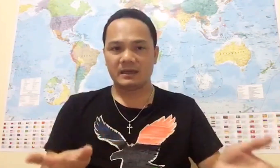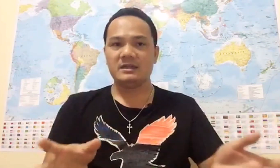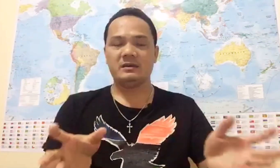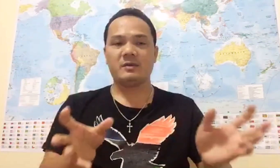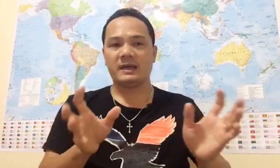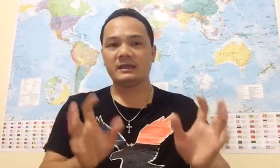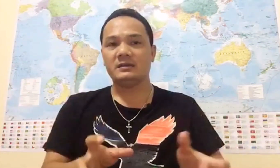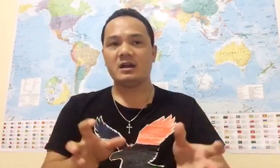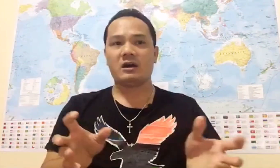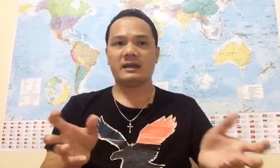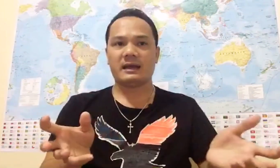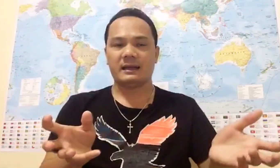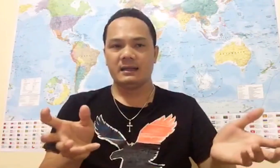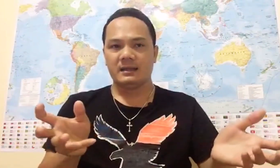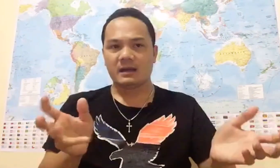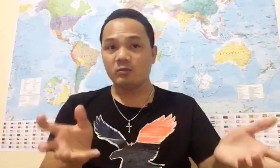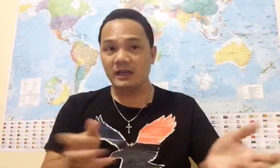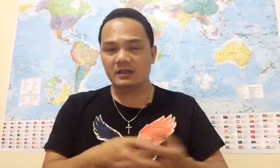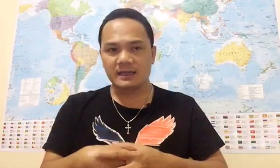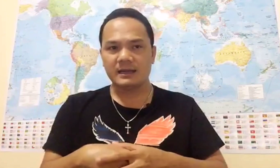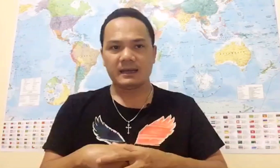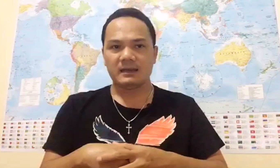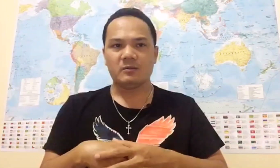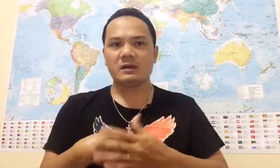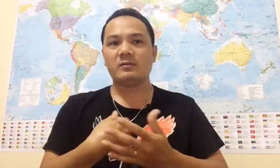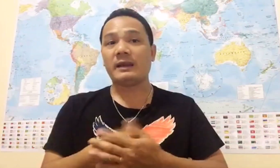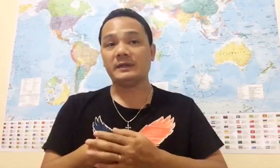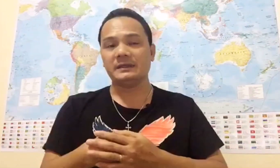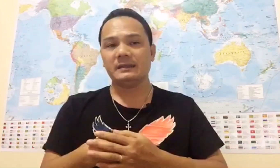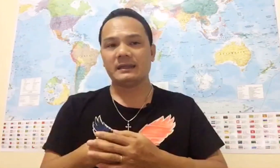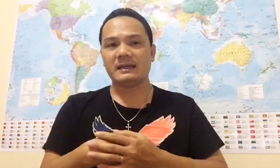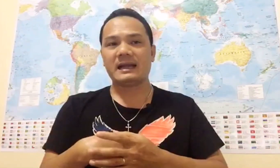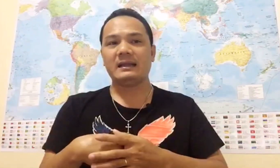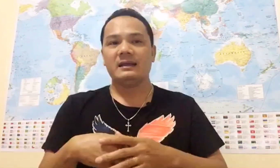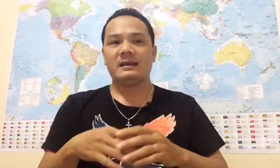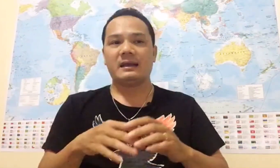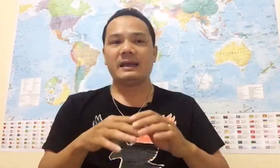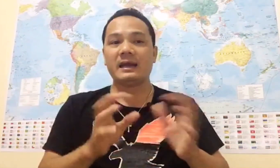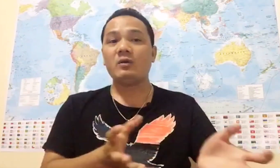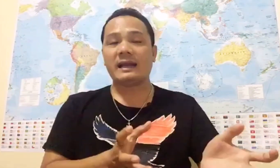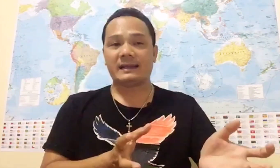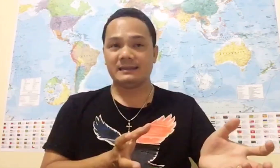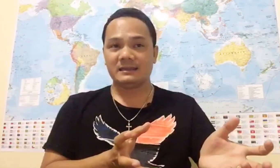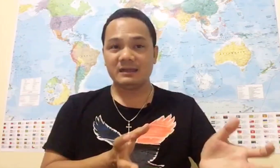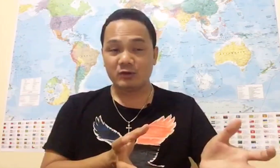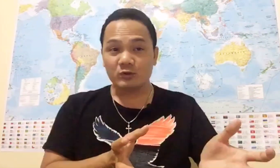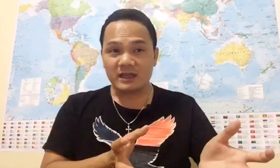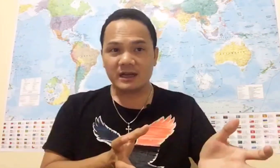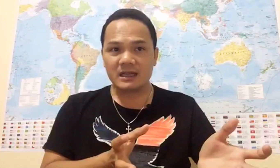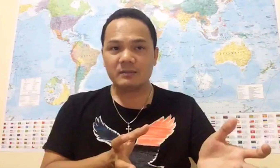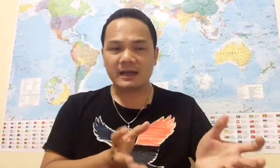thịnh dưỡng Bảo vệ tự do và công lý cho thế giới này Liên Hiệp Quốc nó không làm được Thành ra Cái áo là chính phủ thế giới Nhưng mà